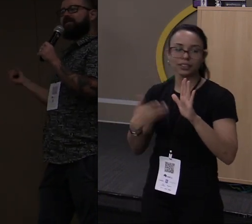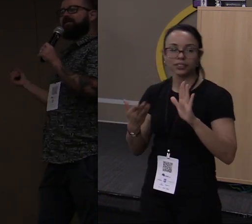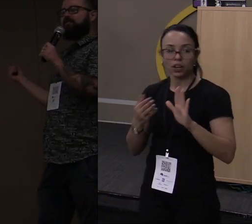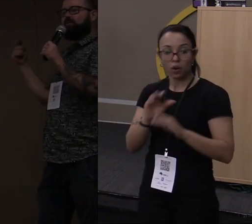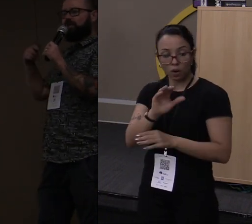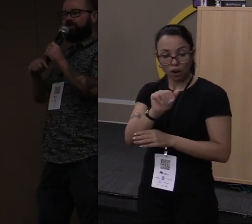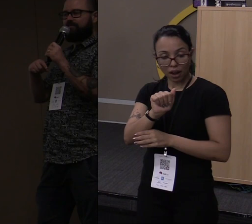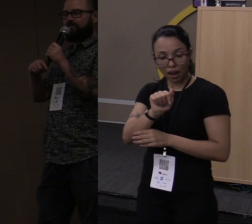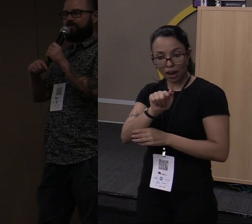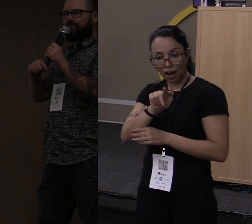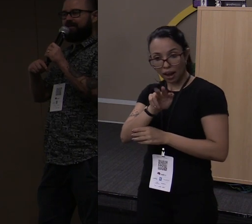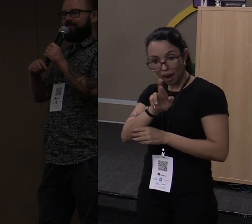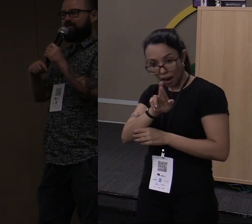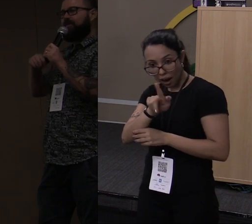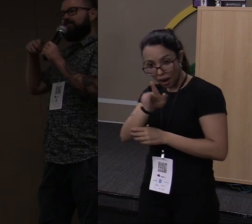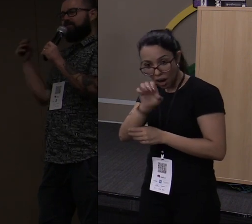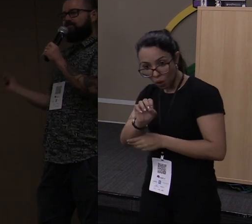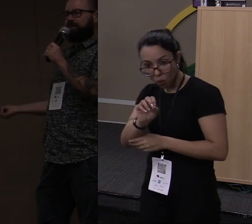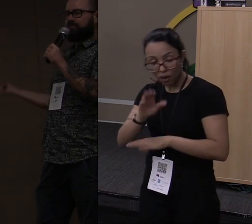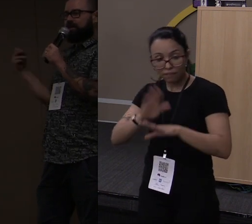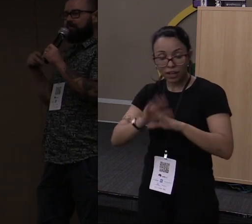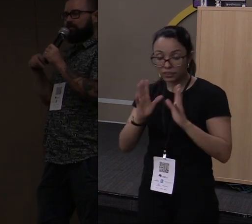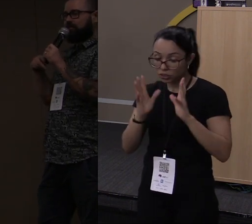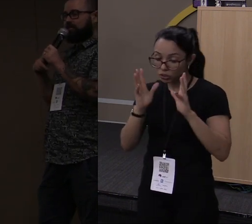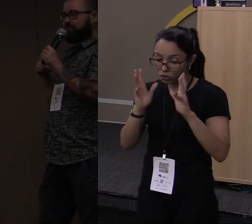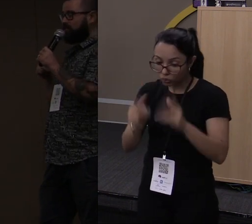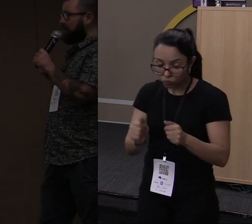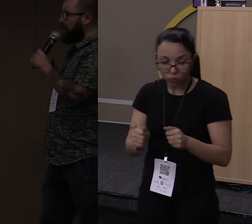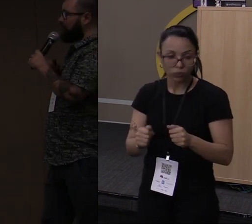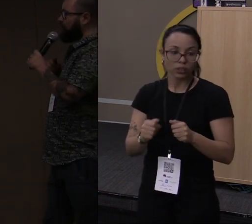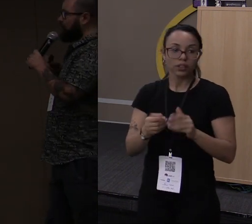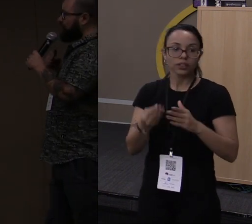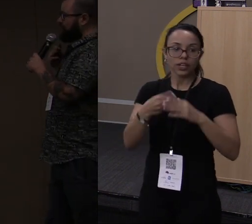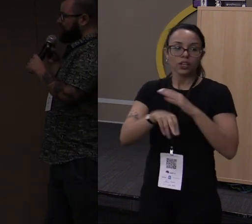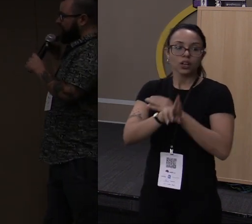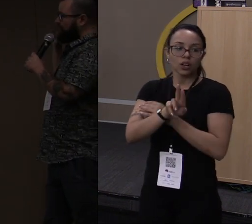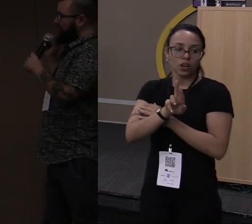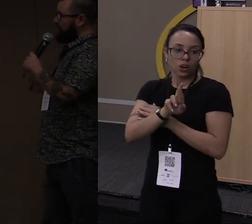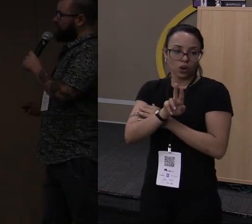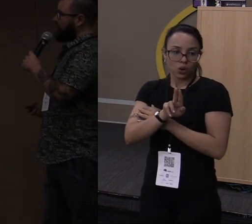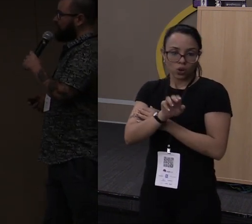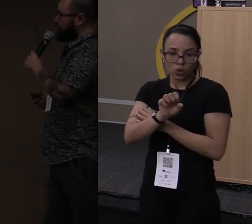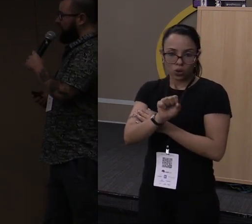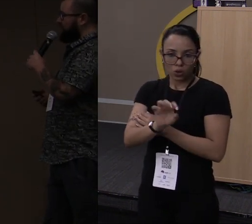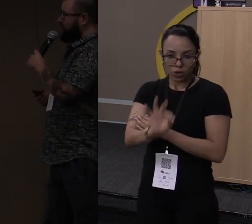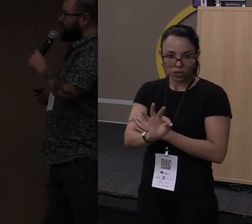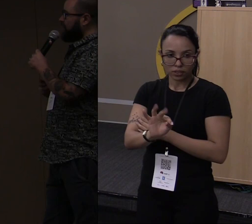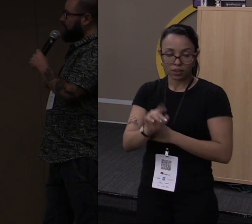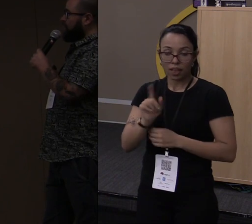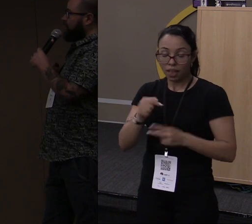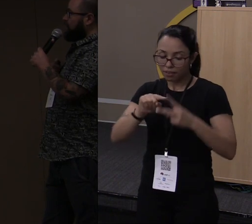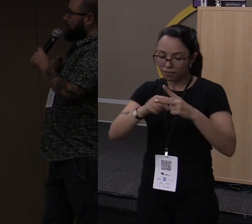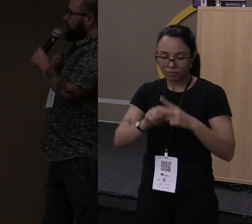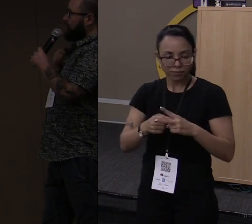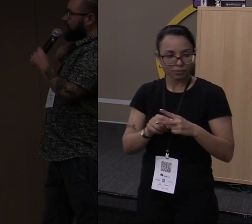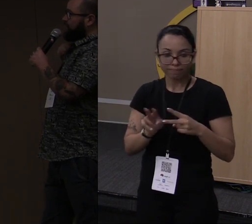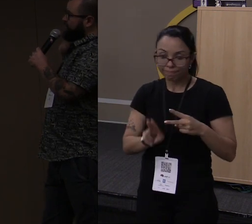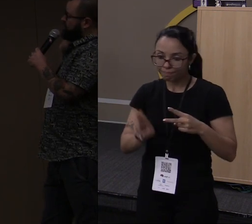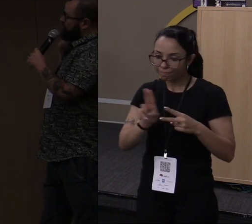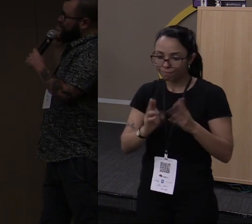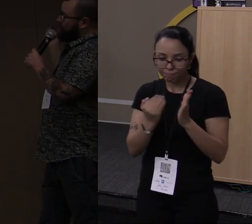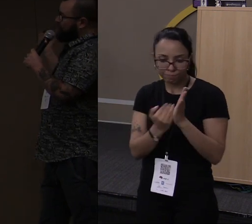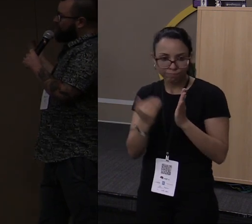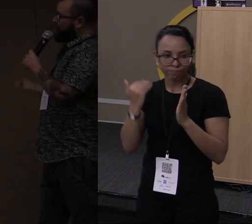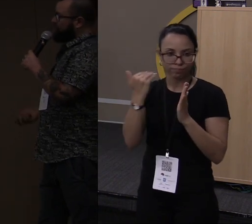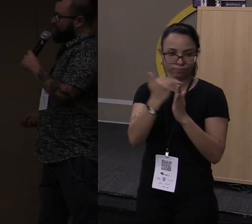Rust e ainda tem plugins. Então, você consegue instalar plugins dentro do cargo, é a ferramenta mais usada. E,